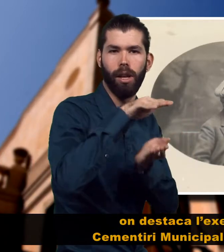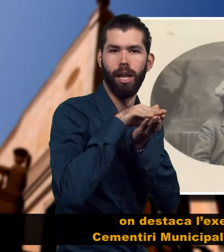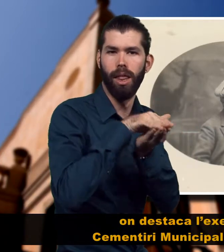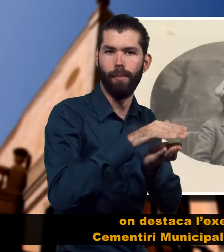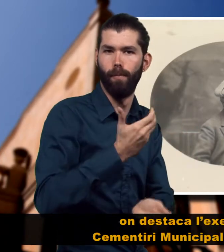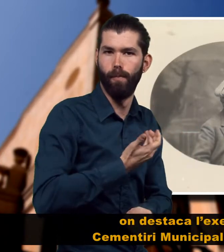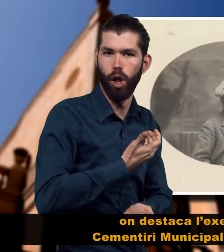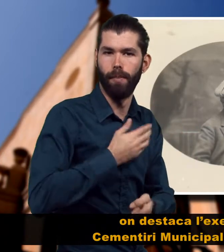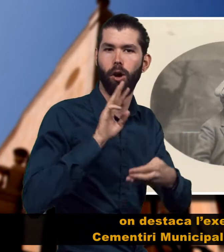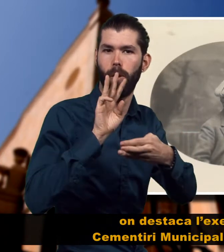municipal de Cardedeu.